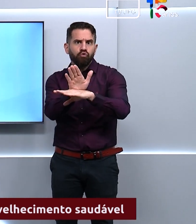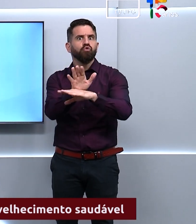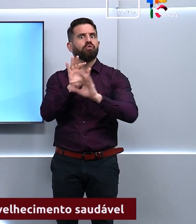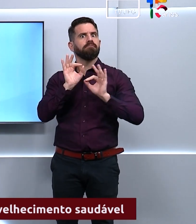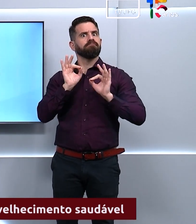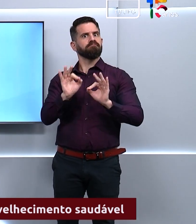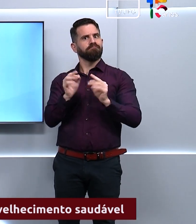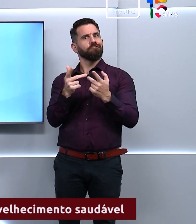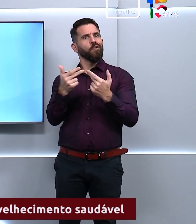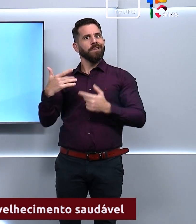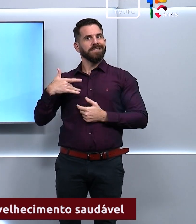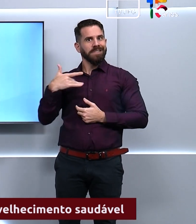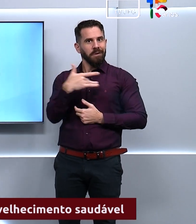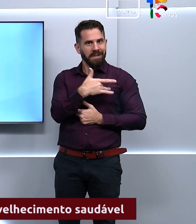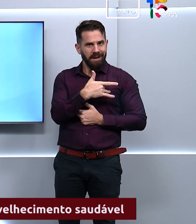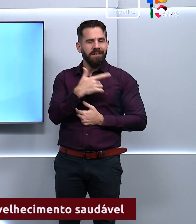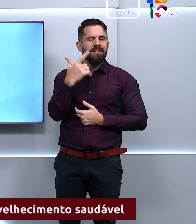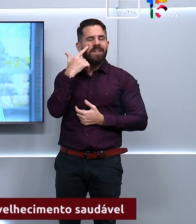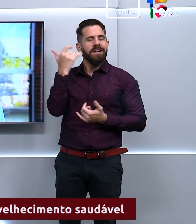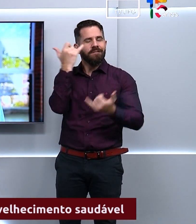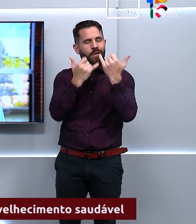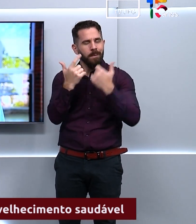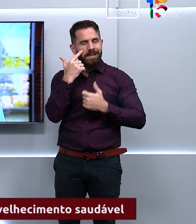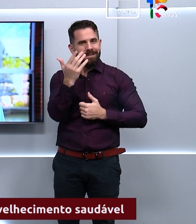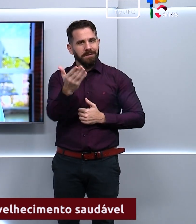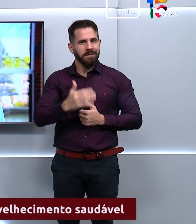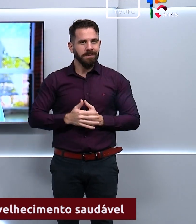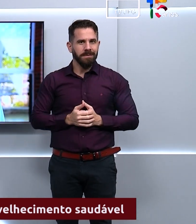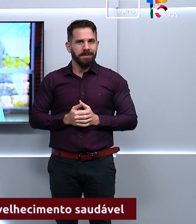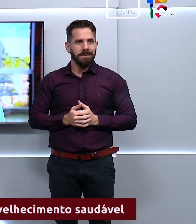Vamos conferir mais informações sobre isso no nosso material.